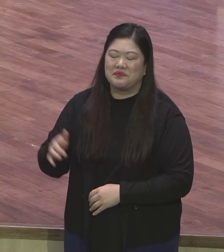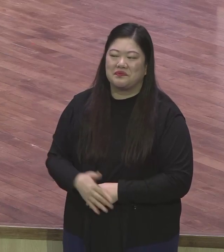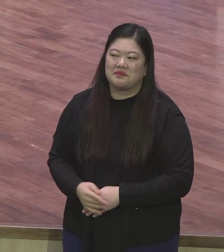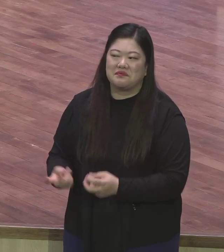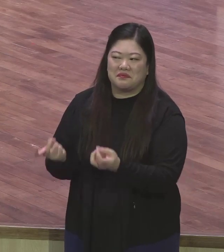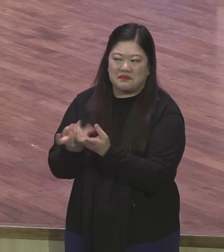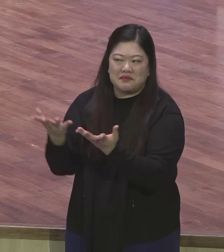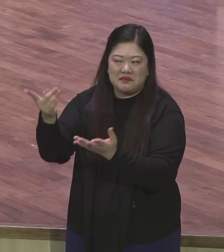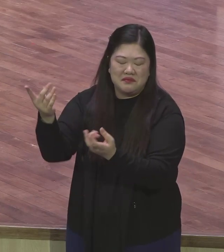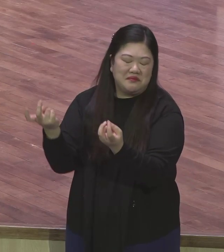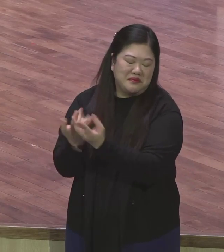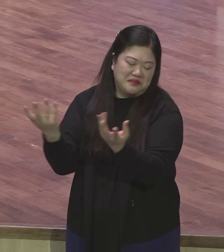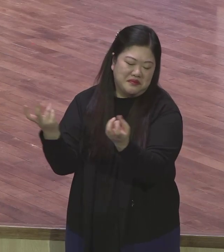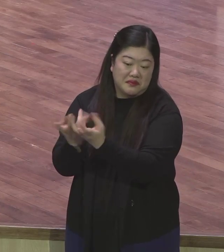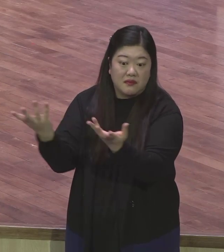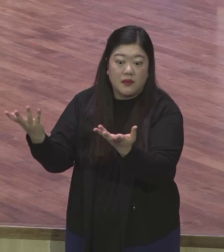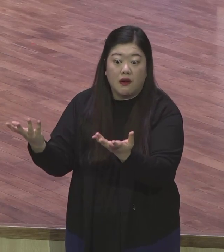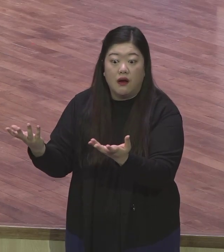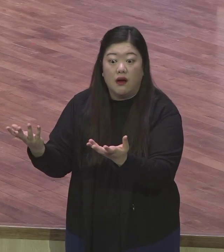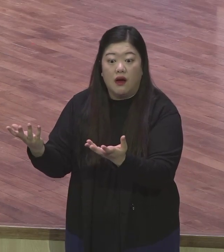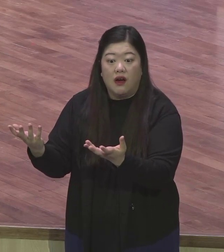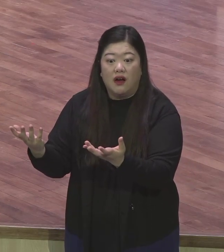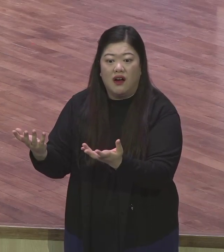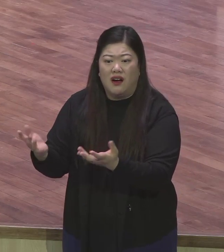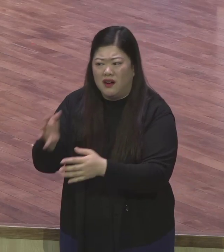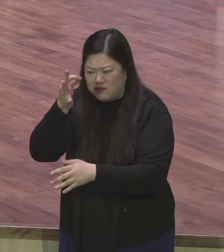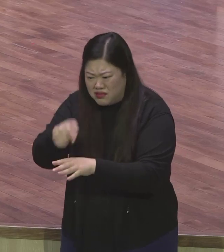그게 아직 치유받지 못한 어른아이라면 어른아이